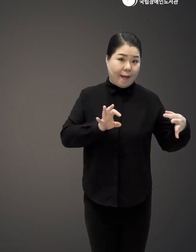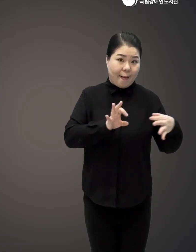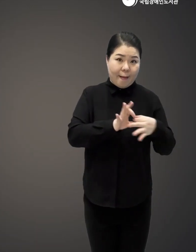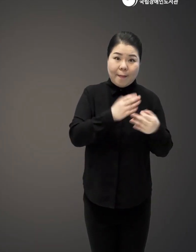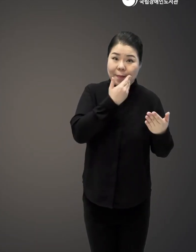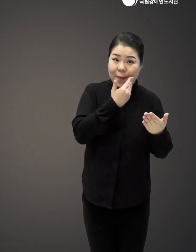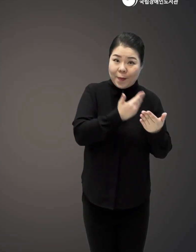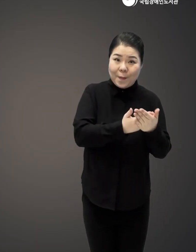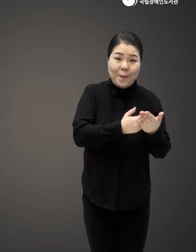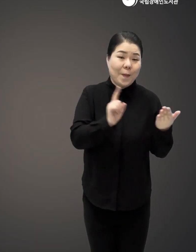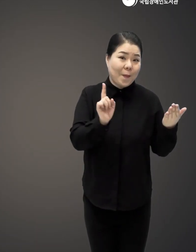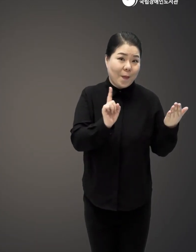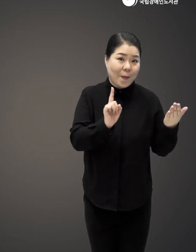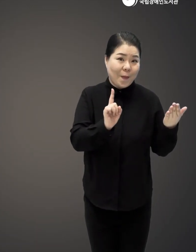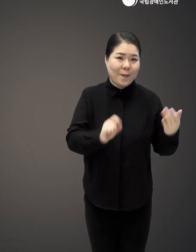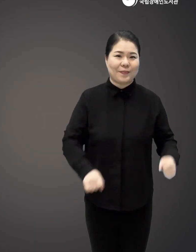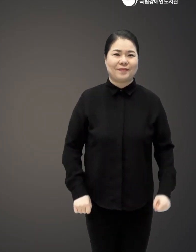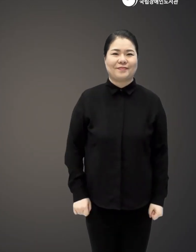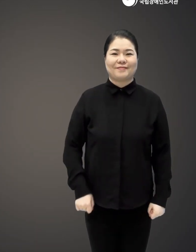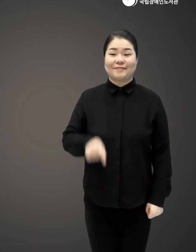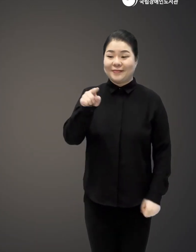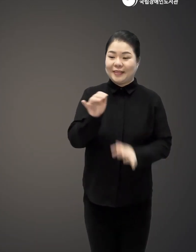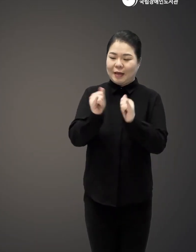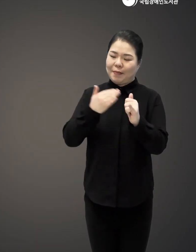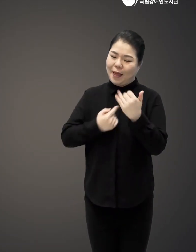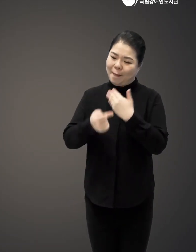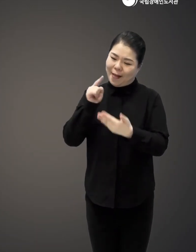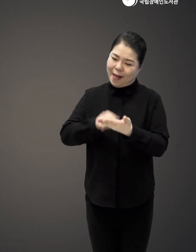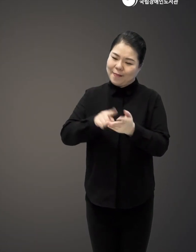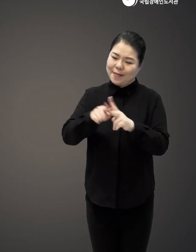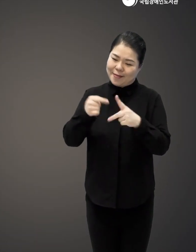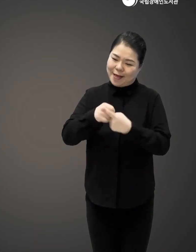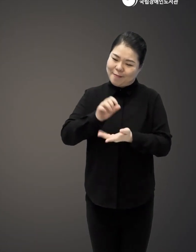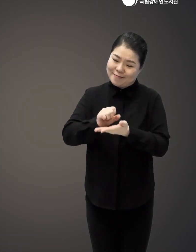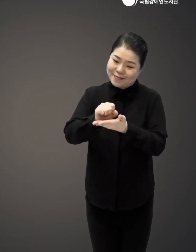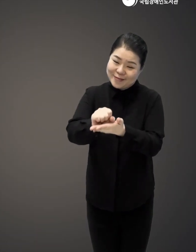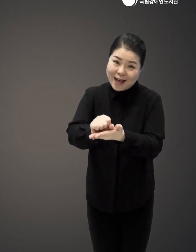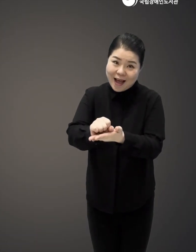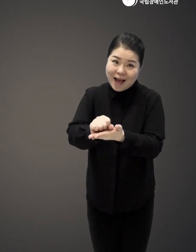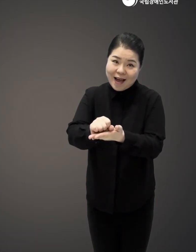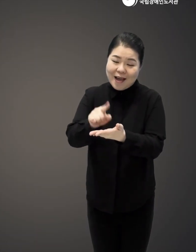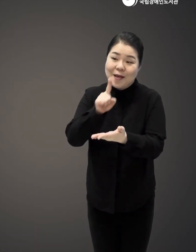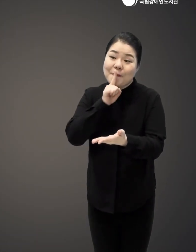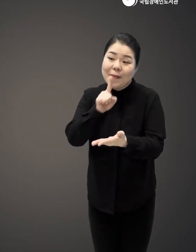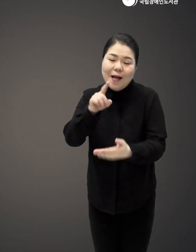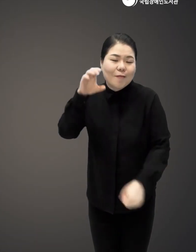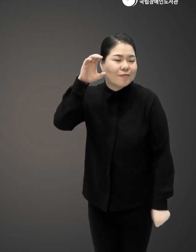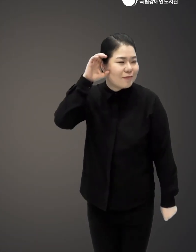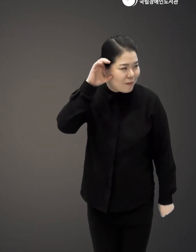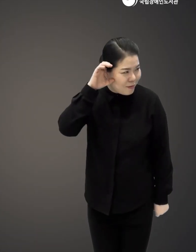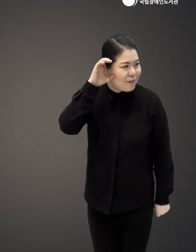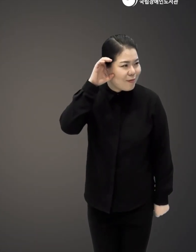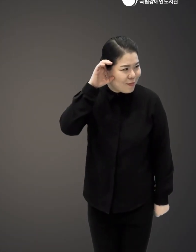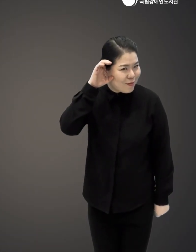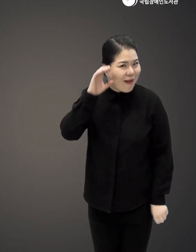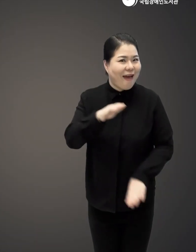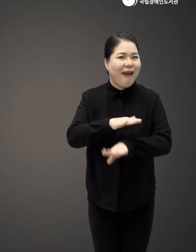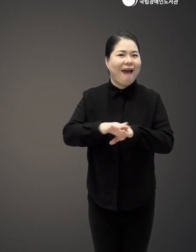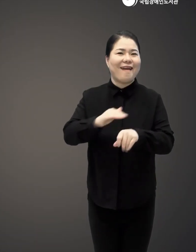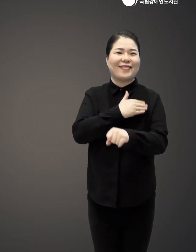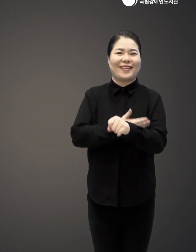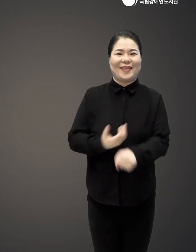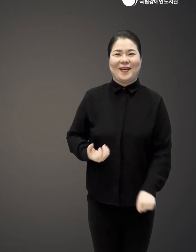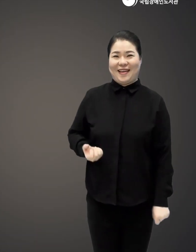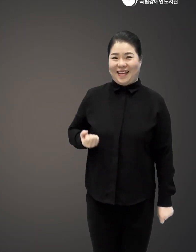연결이 중요한 이유는요 우리가 상대가 내 마음을 좀 알아주잖아요 그러면 우리 상대의 말을 좀 받아들이려고 하는 해석 능력을 발휘하게